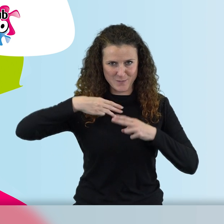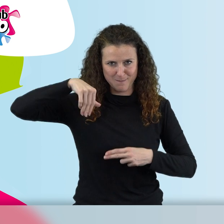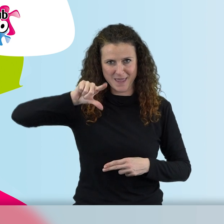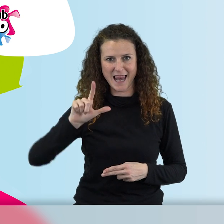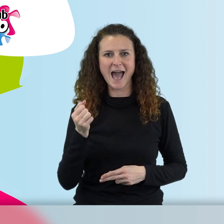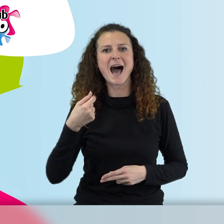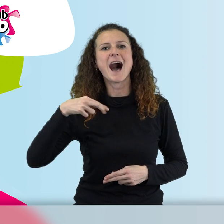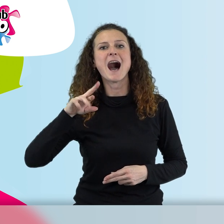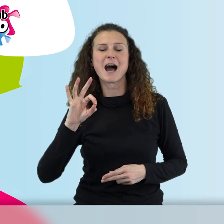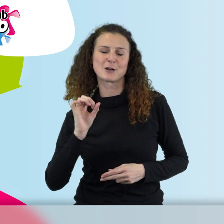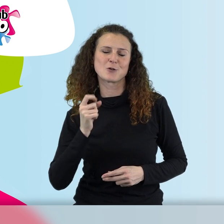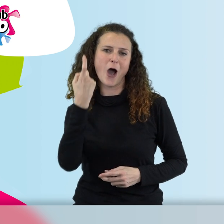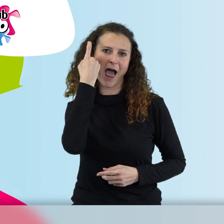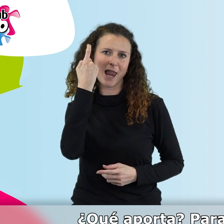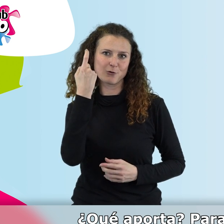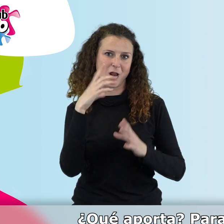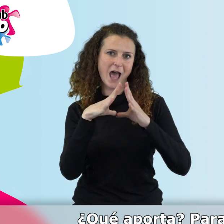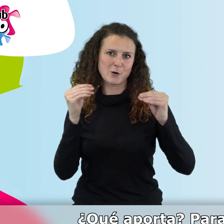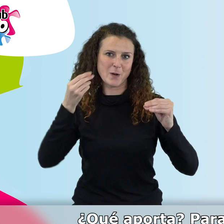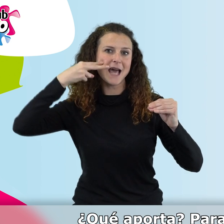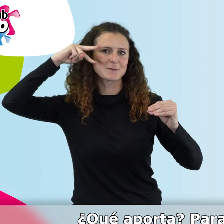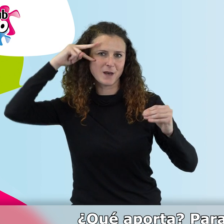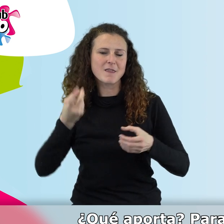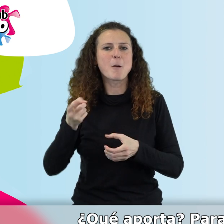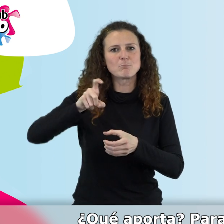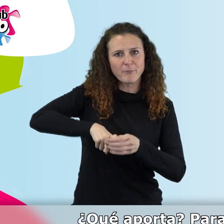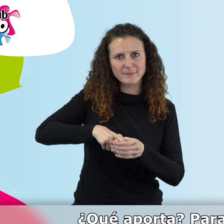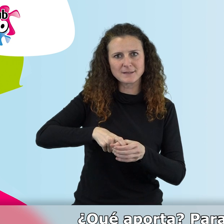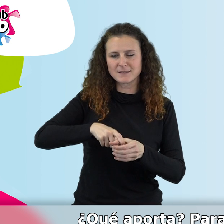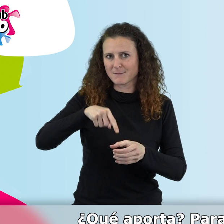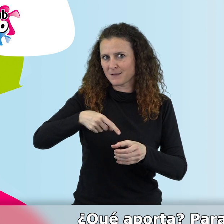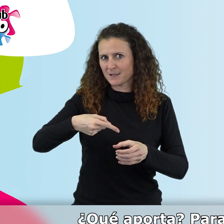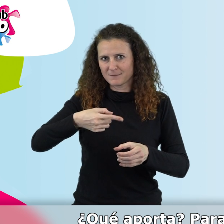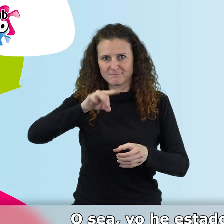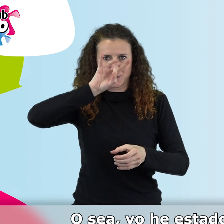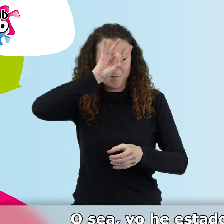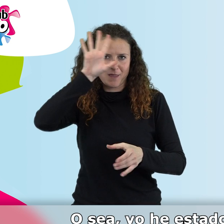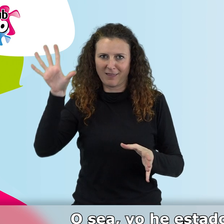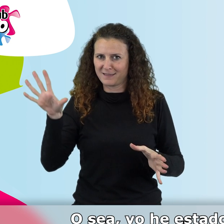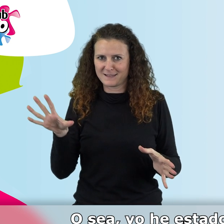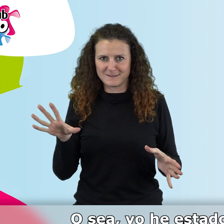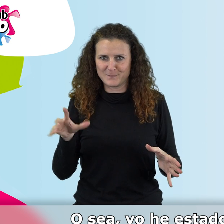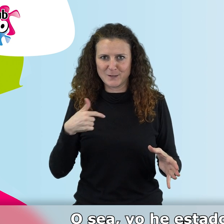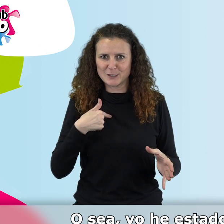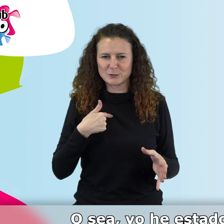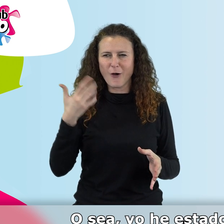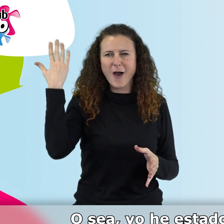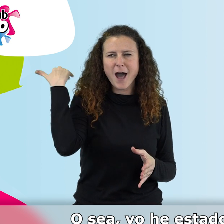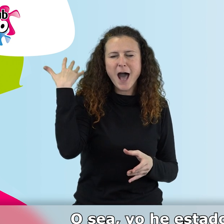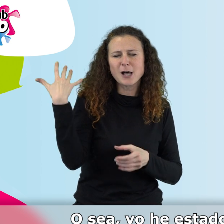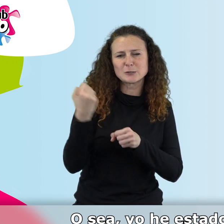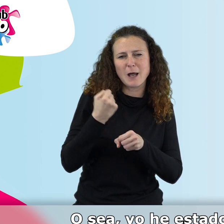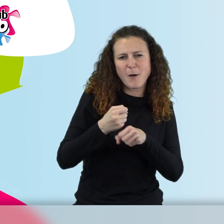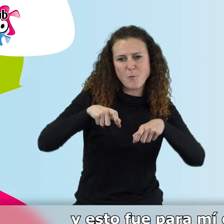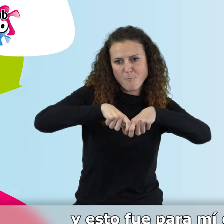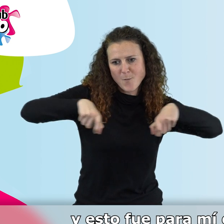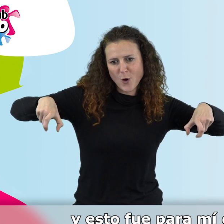alumna de la experiencia. ¿Qué aporta? Pues para mí ha sido un descubrimiento total. O sea, yo he estado trabajando detrás